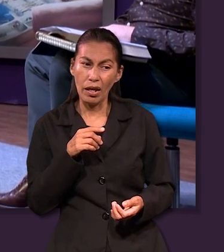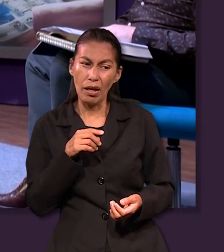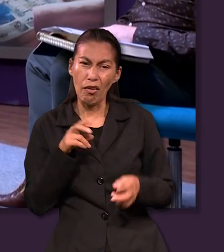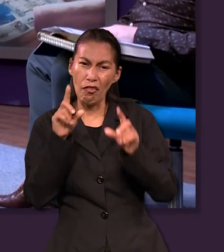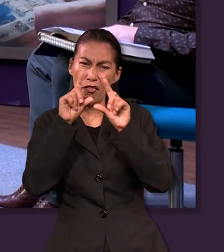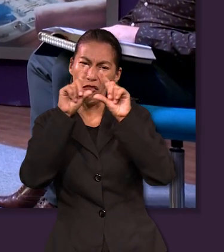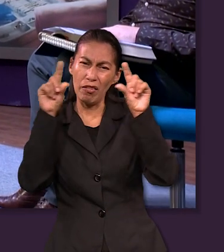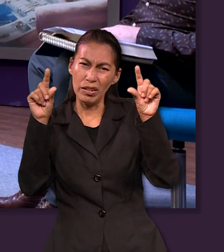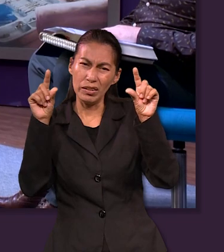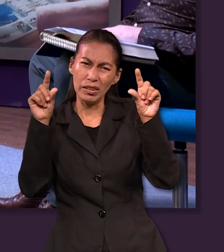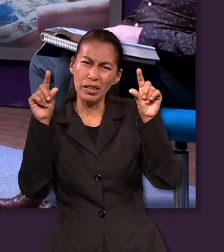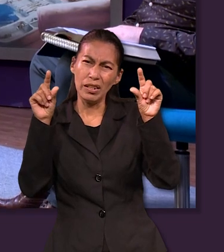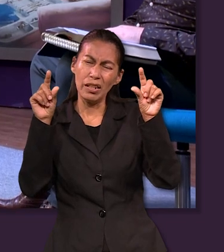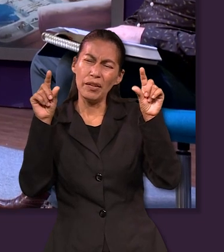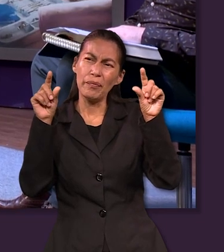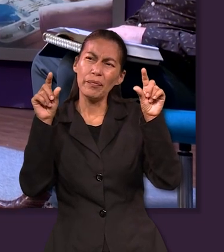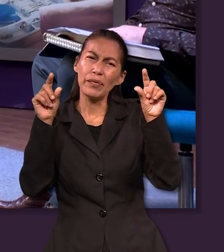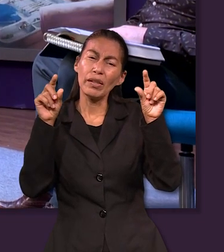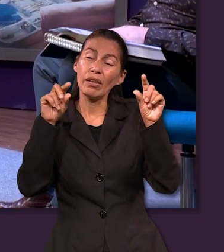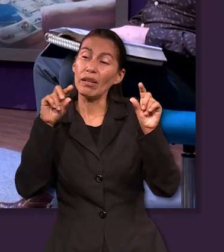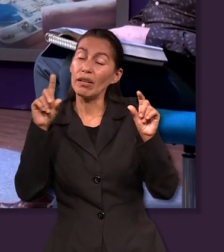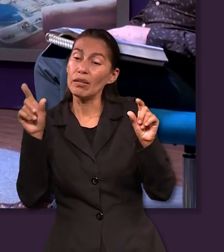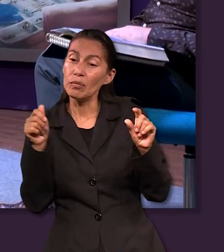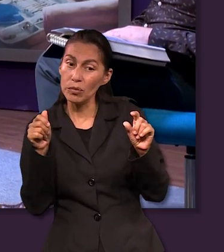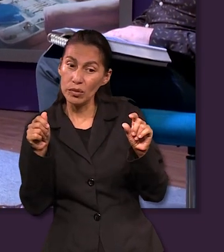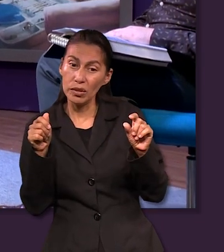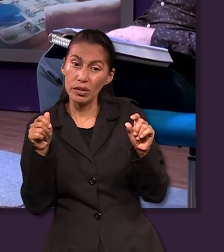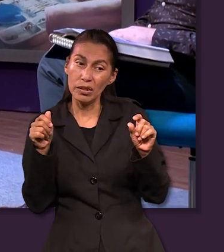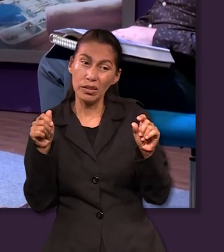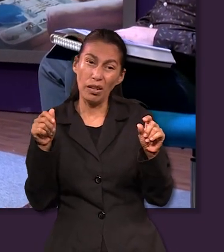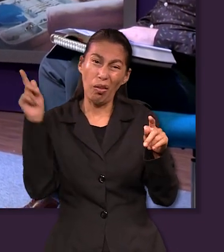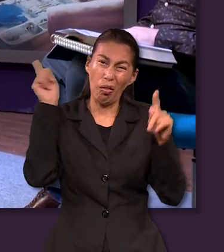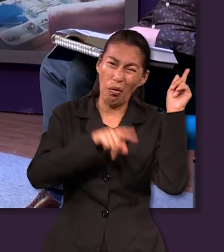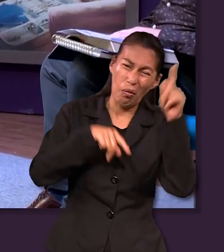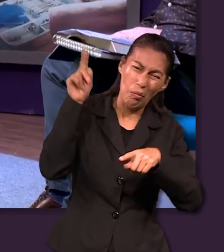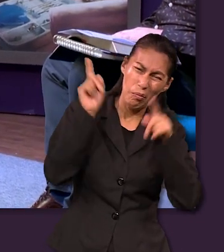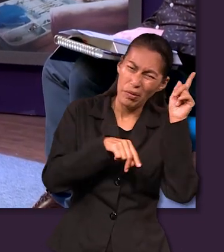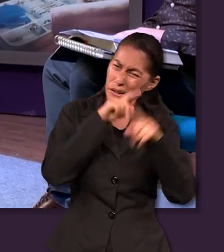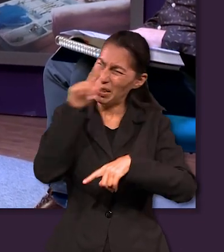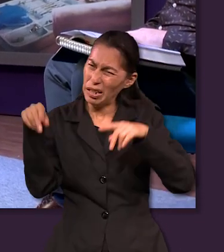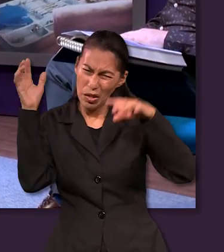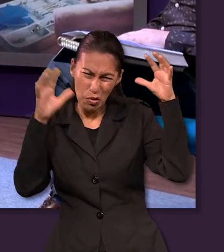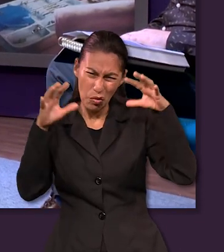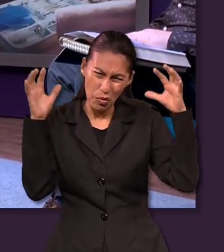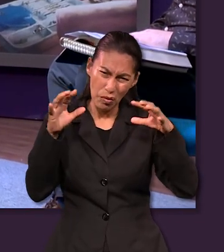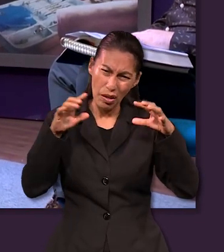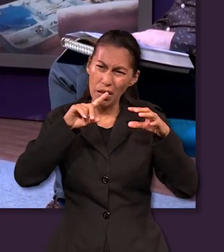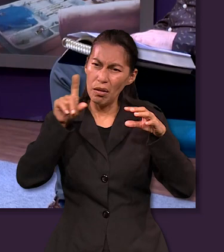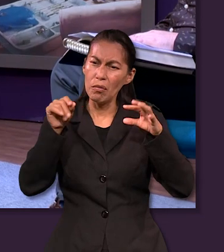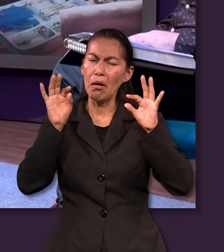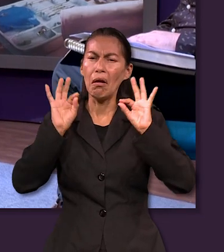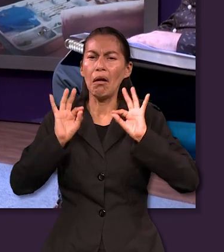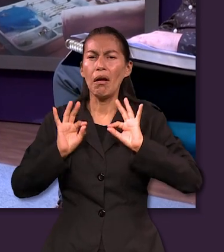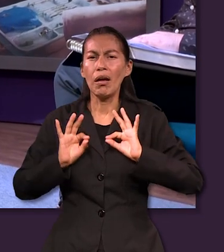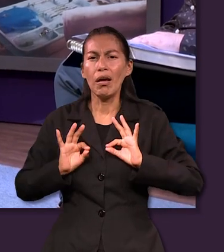tormenta siempre llega la calma entonces lo único que puede hacer es confiar en Dios es seguir con él